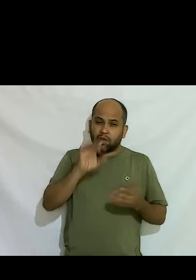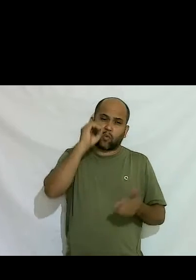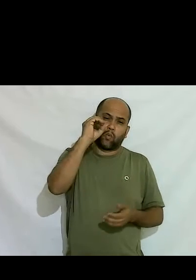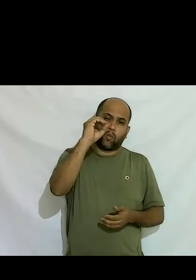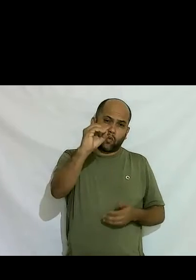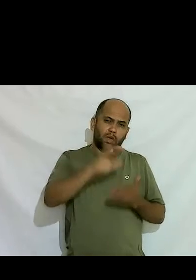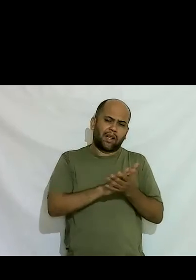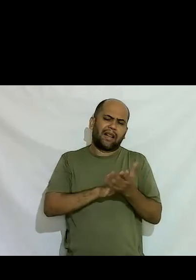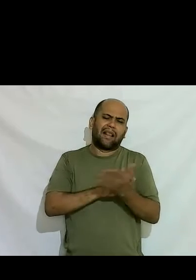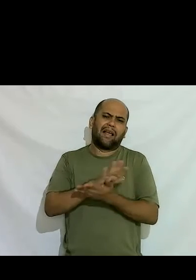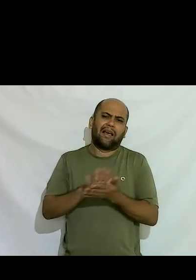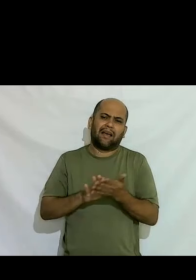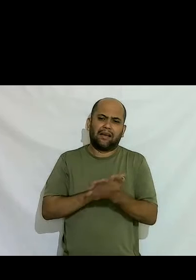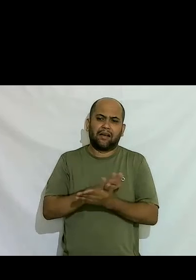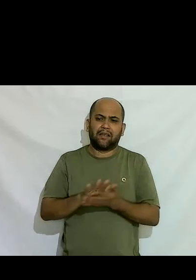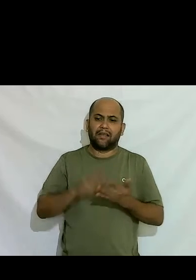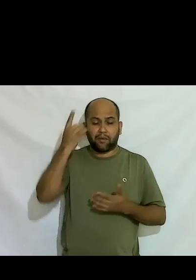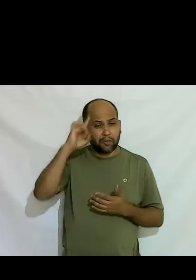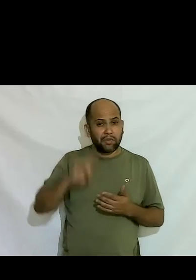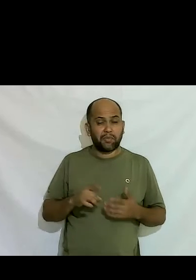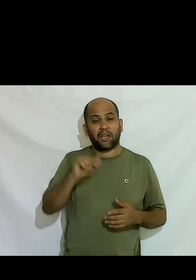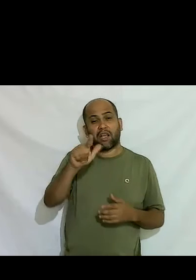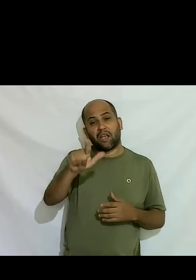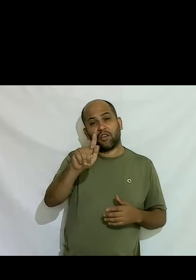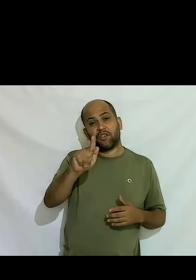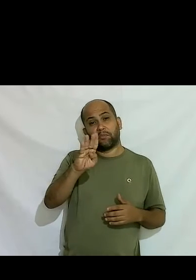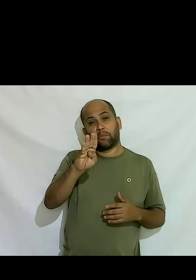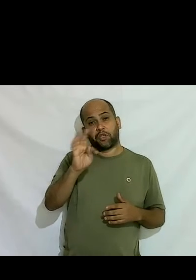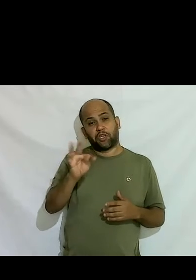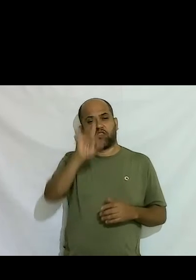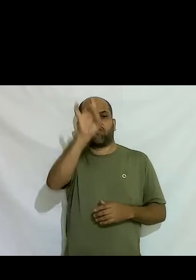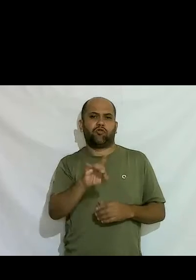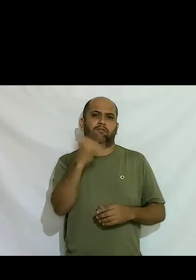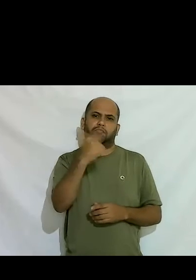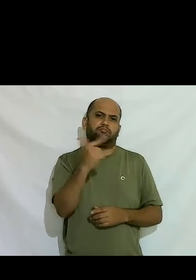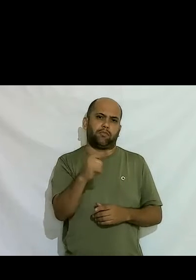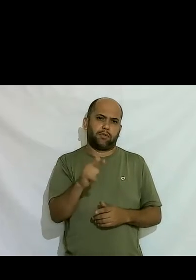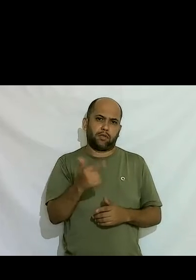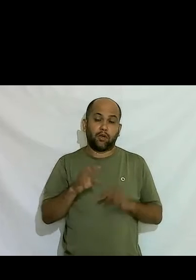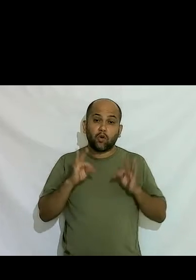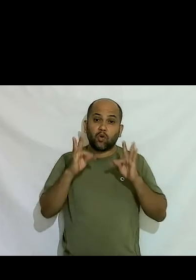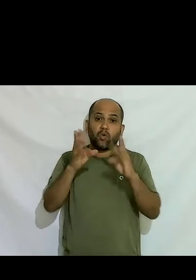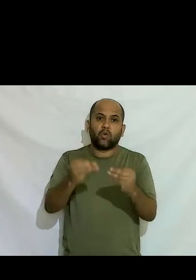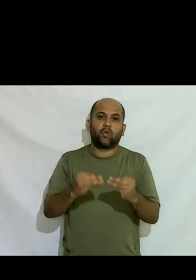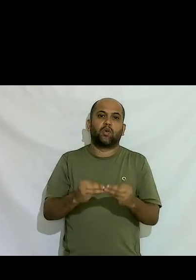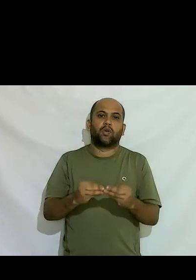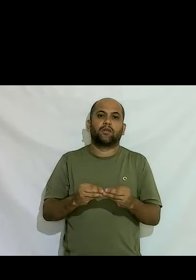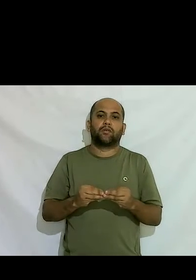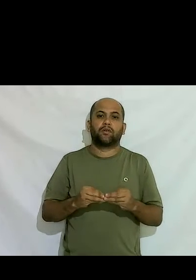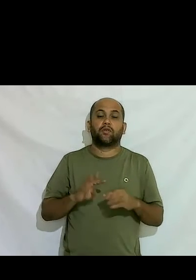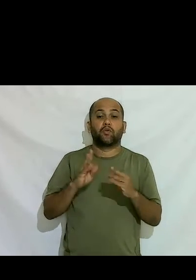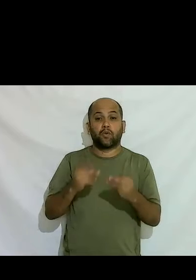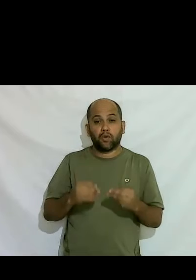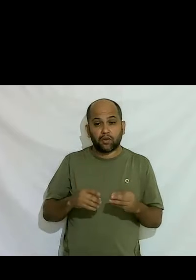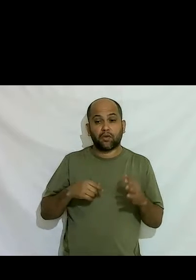2010 não havia LGBT não tinha nenhum direito conquistado todos foram no judiciário e nos